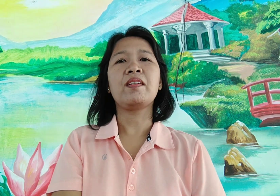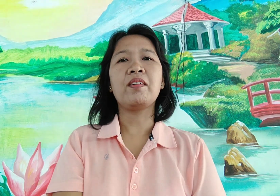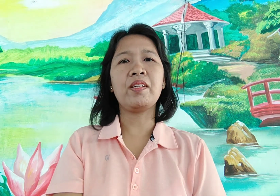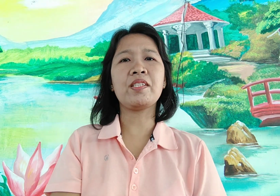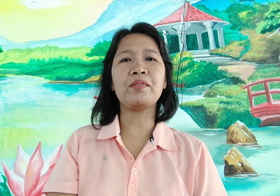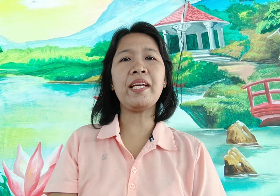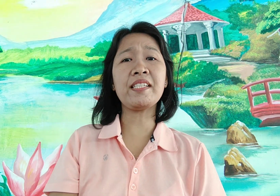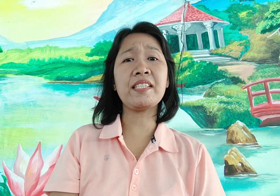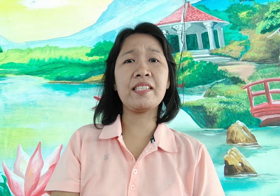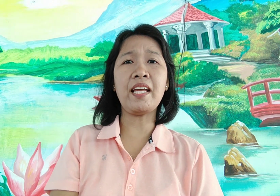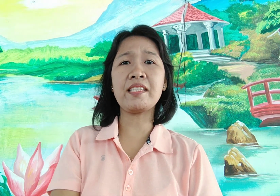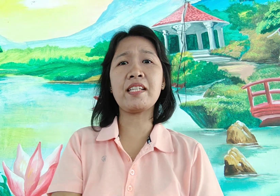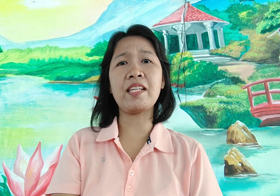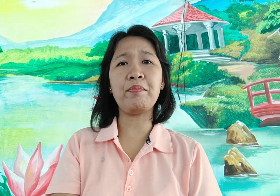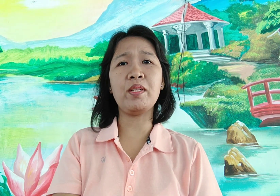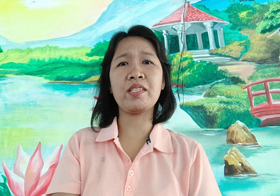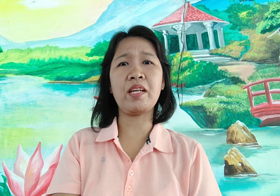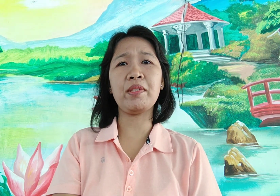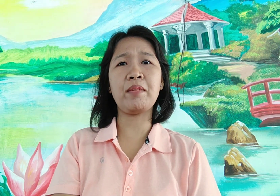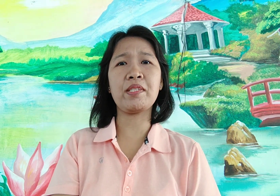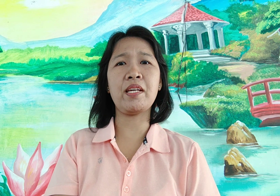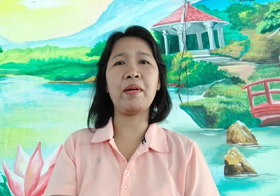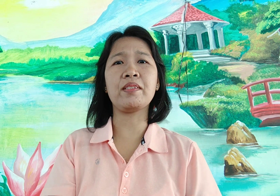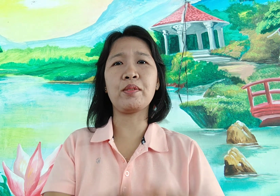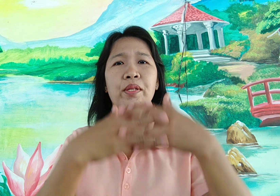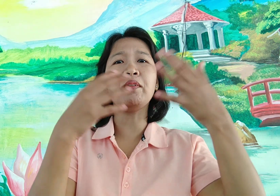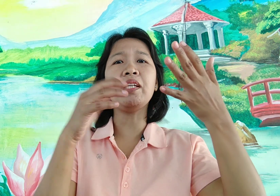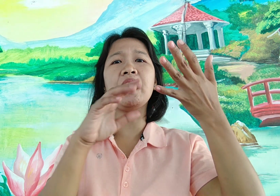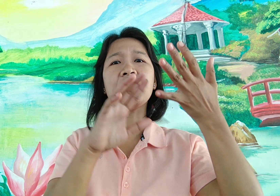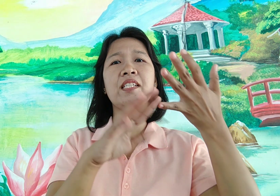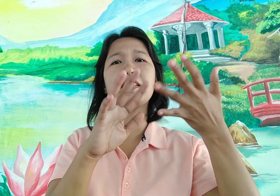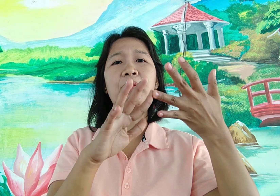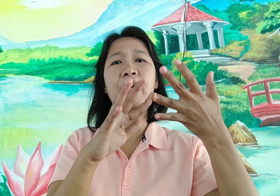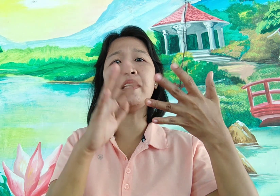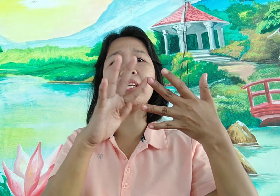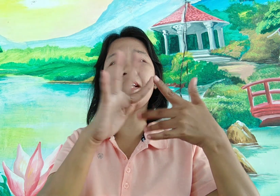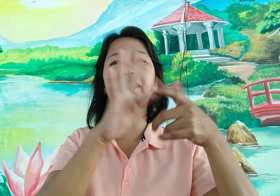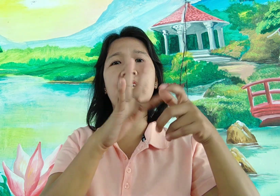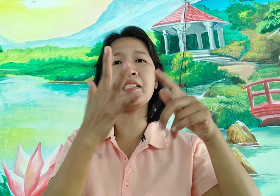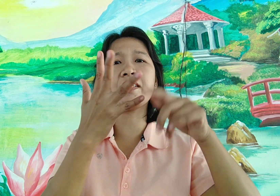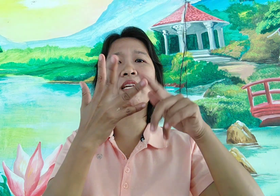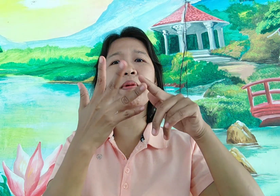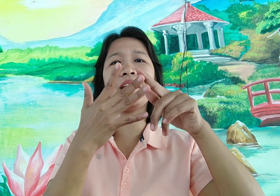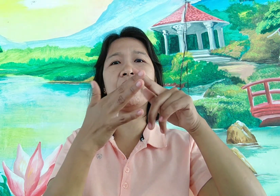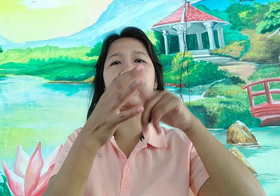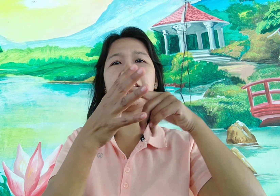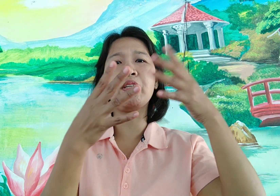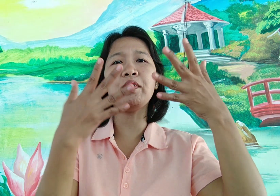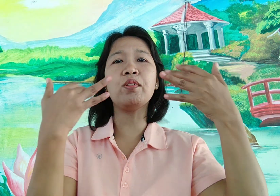okay, so next next example is 7 times 7 so ito kanina ay 6, 7, 8, 9, 10 6, 7, 8, 9, 10 so ito yung